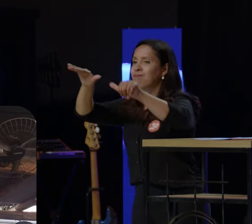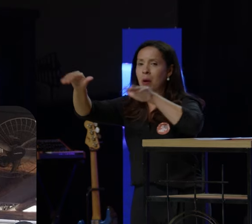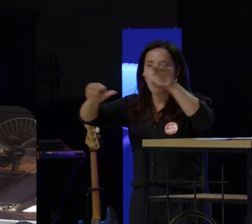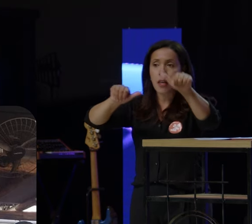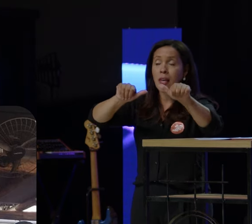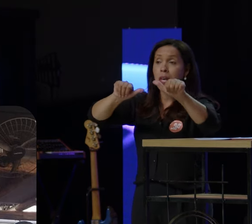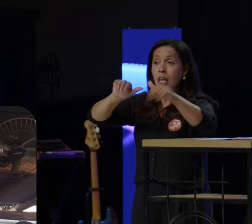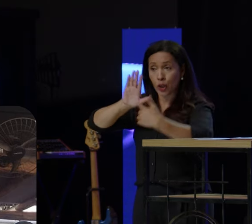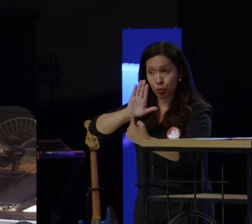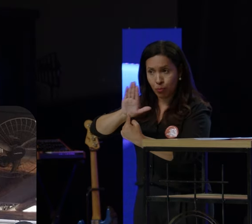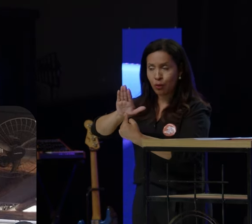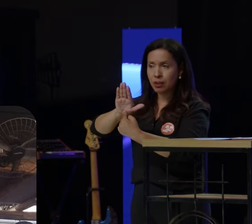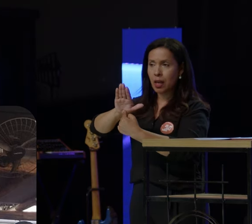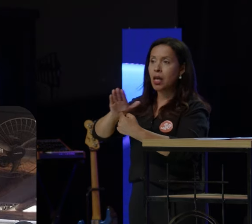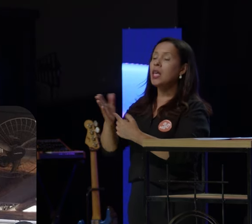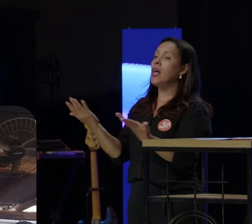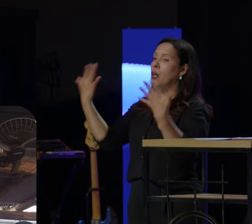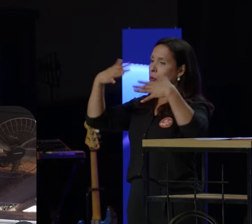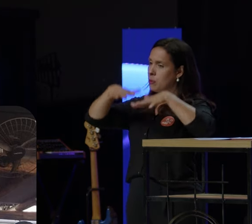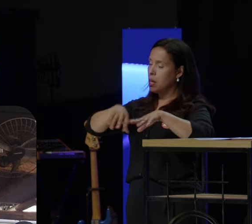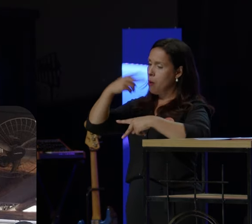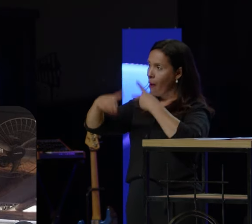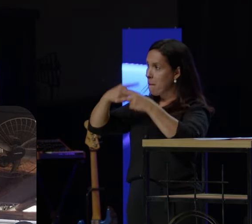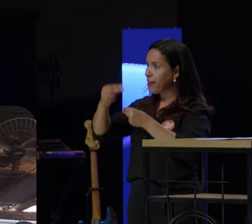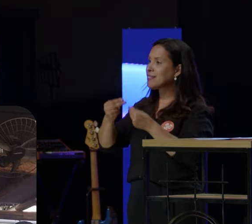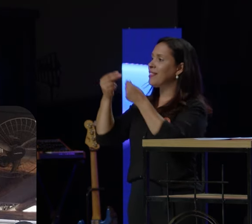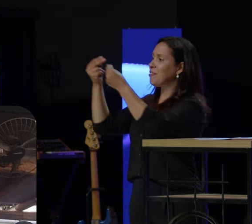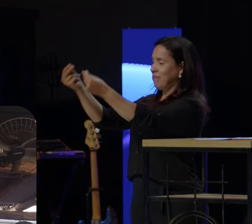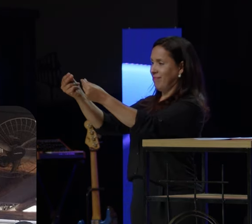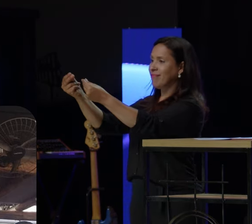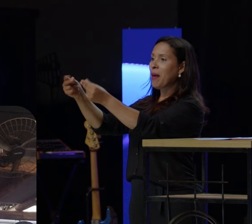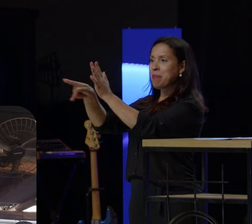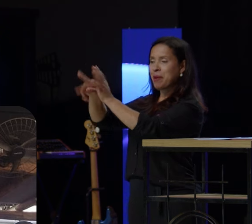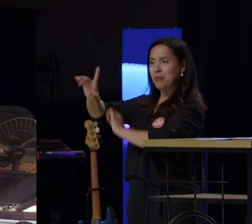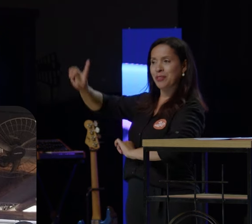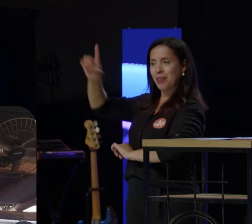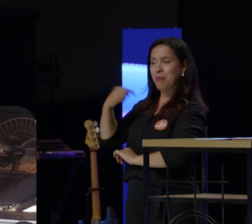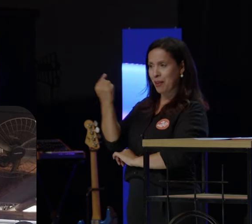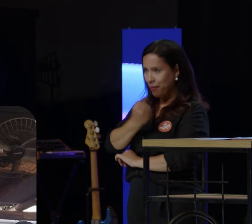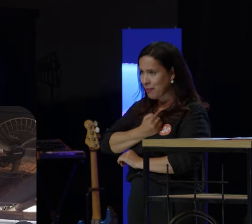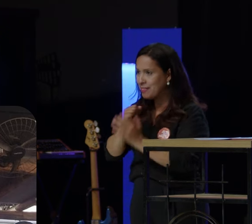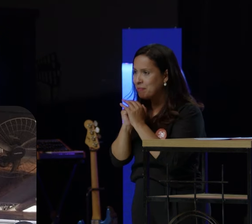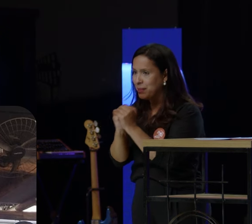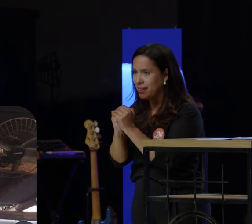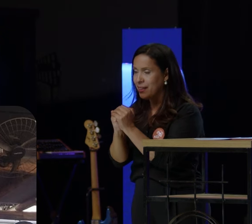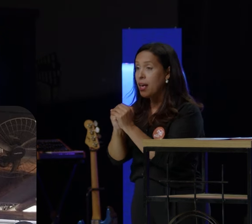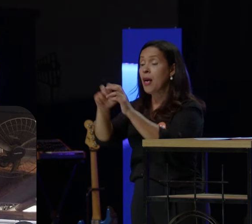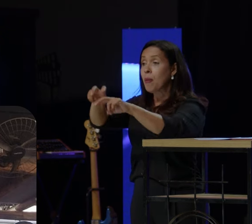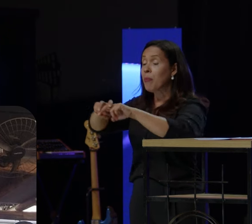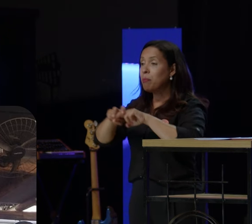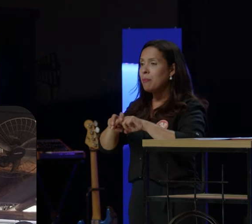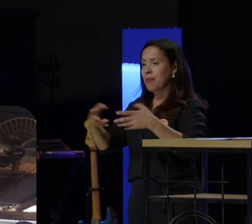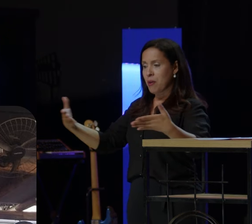presente dele para nós. Para a gente aprender a amar como ele ama. Amém? Então, por isso, gente,